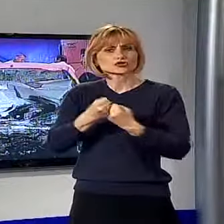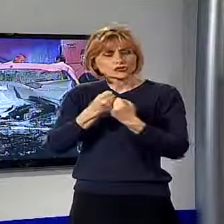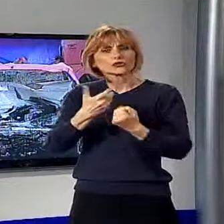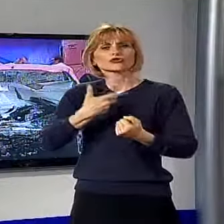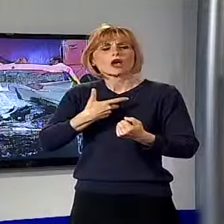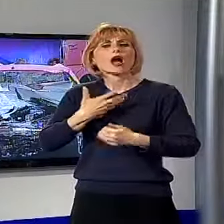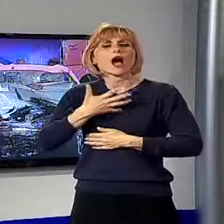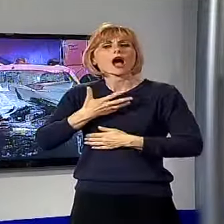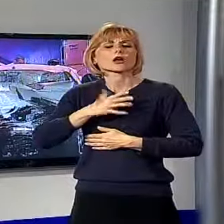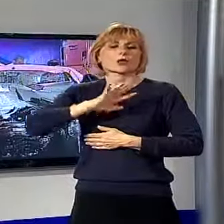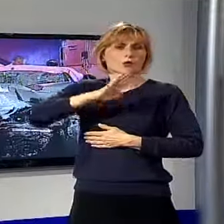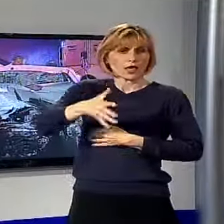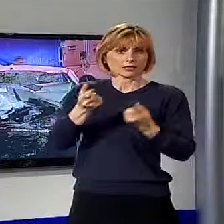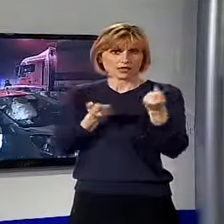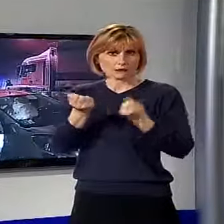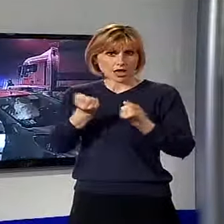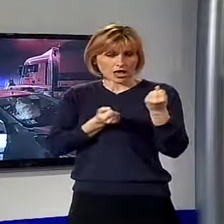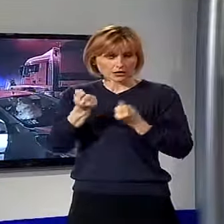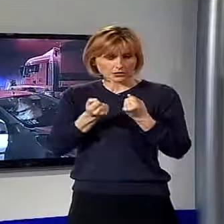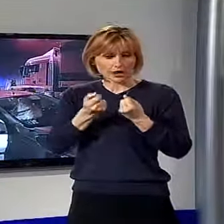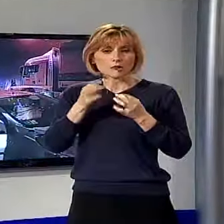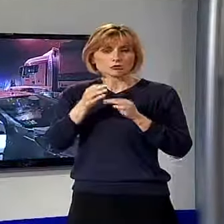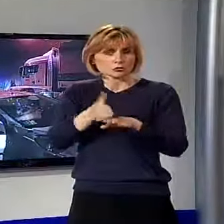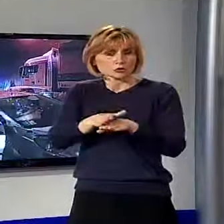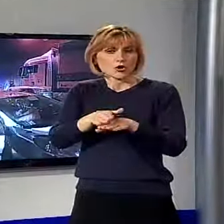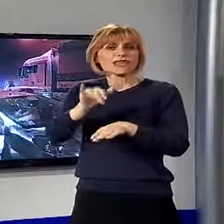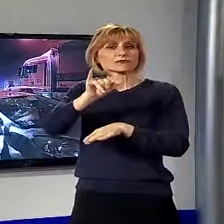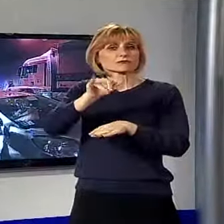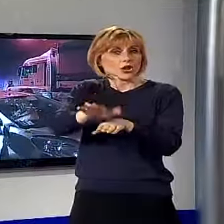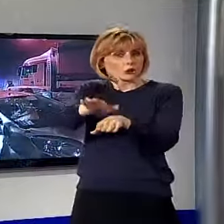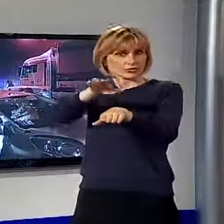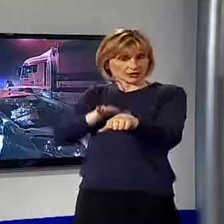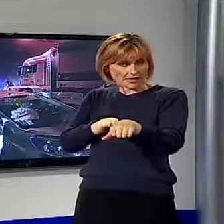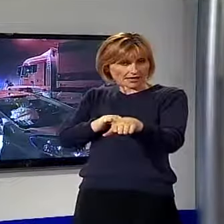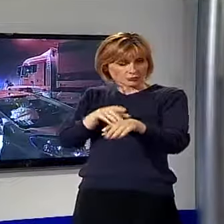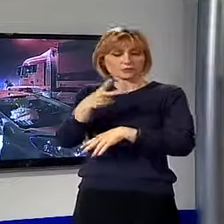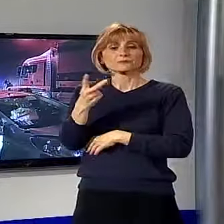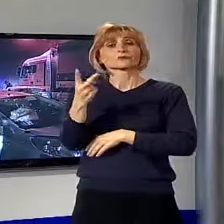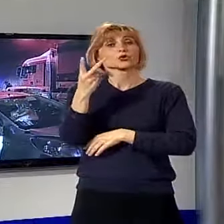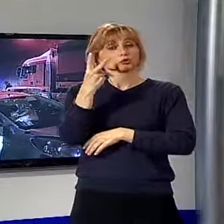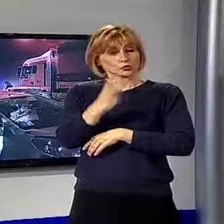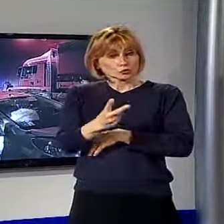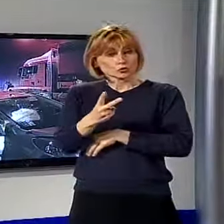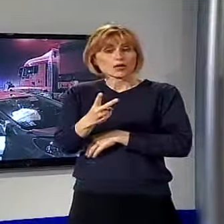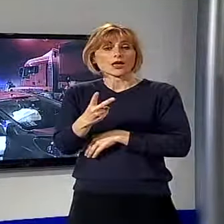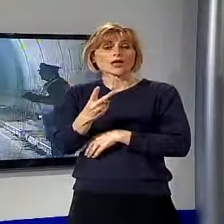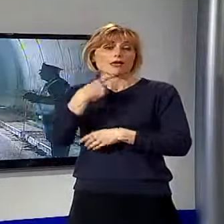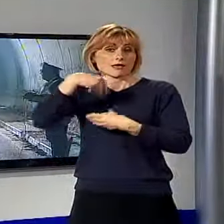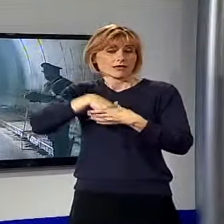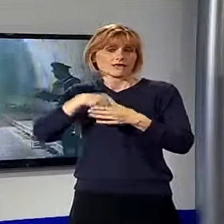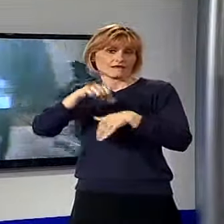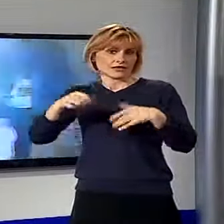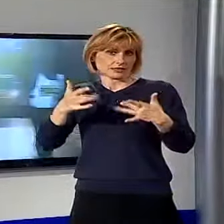coinvolta anche un'altra auto che viaggiava dietro la Ypsilon. I due occupanti sono rimasti feriti, ma solo in maniera lieve.